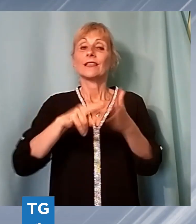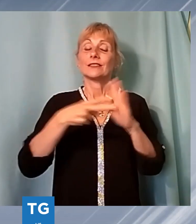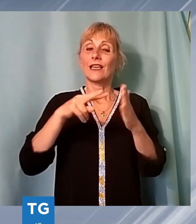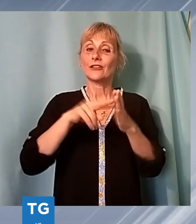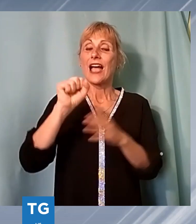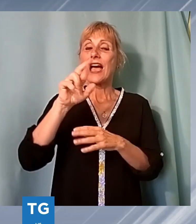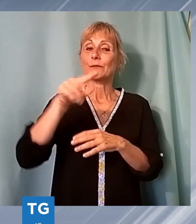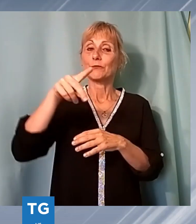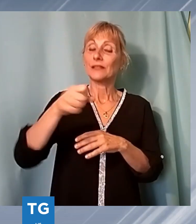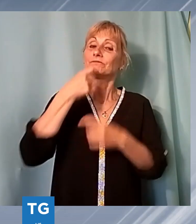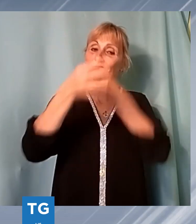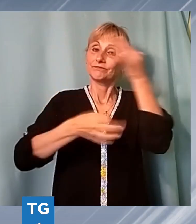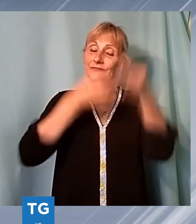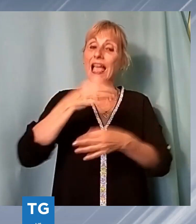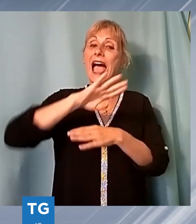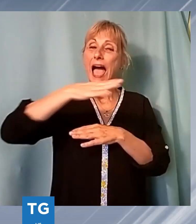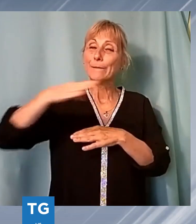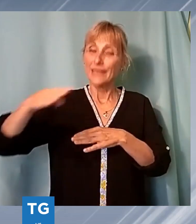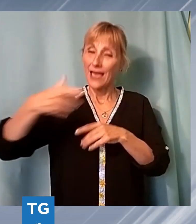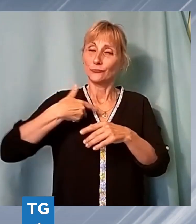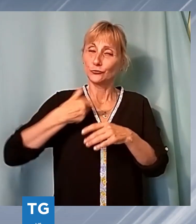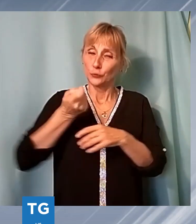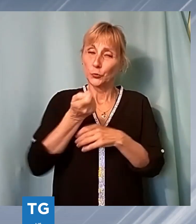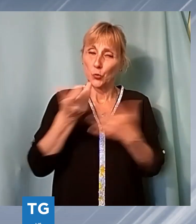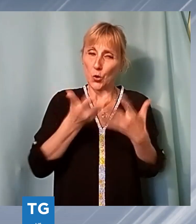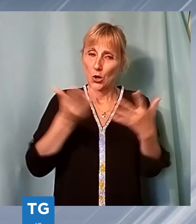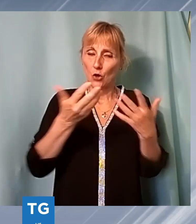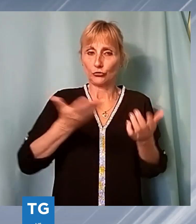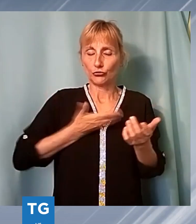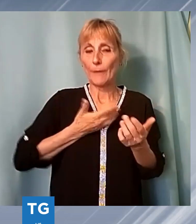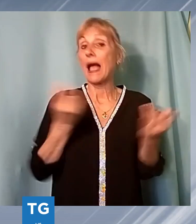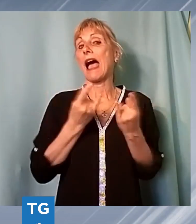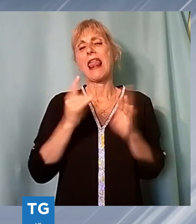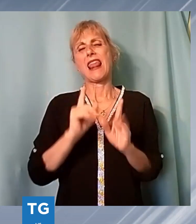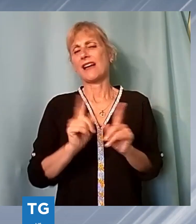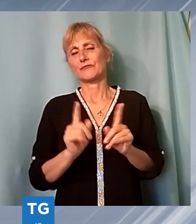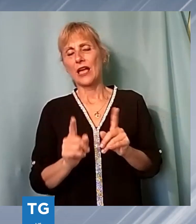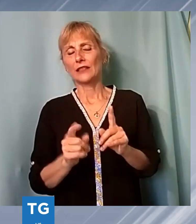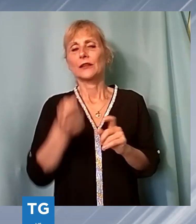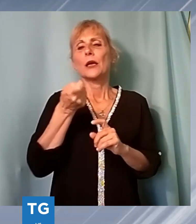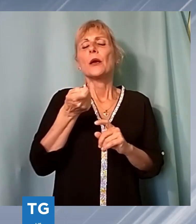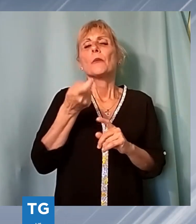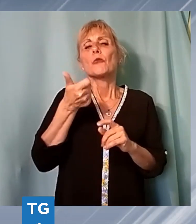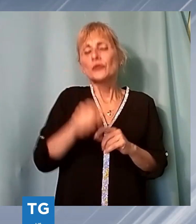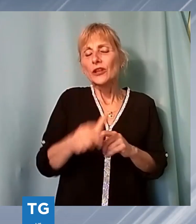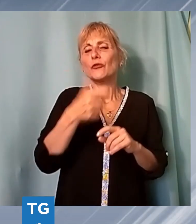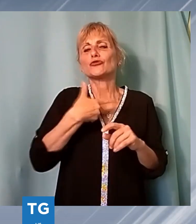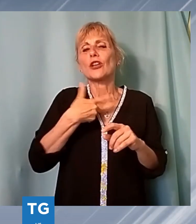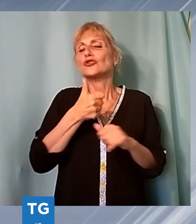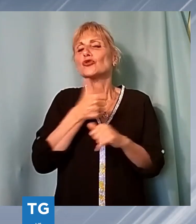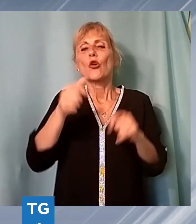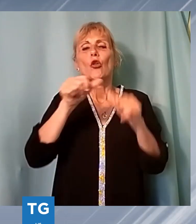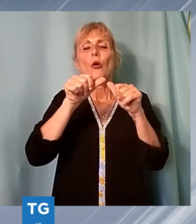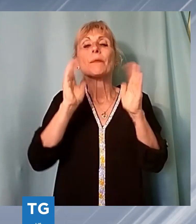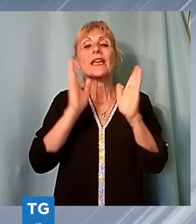amianto, un dato che, secondo loro, non è allarmante perché questo minerale è pericoloso solo in forma gassosa. L'assessora d